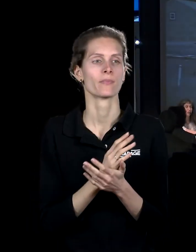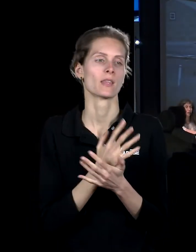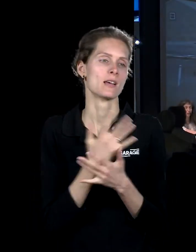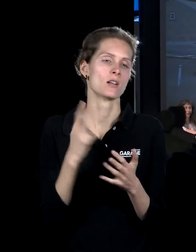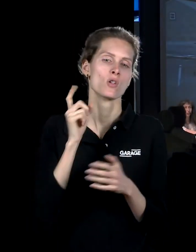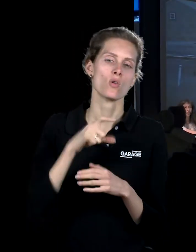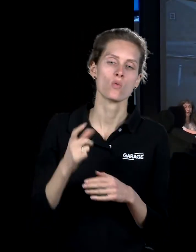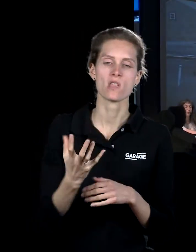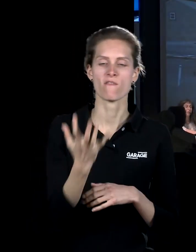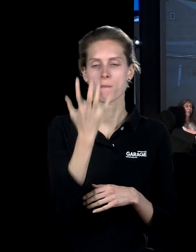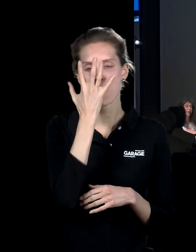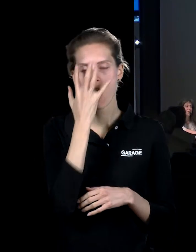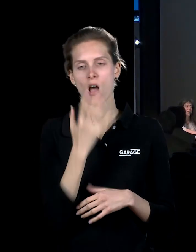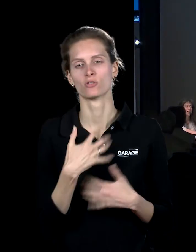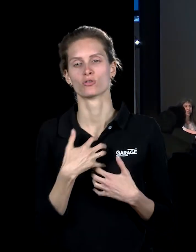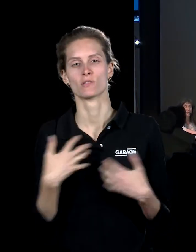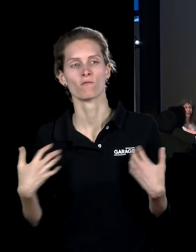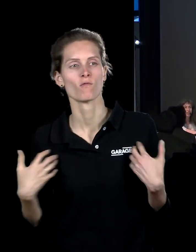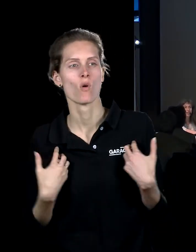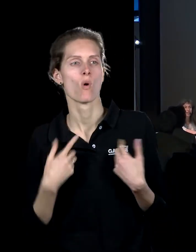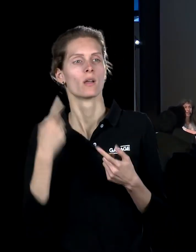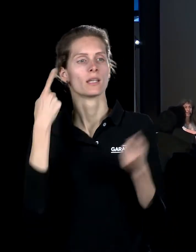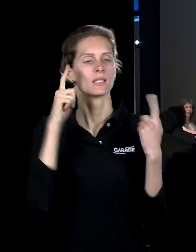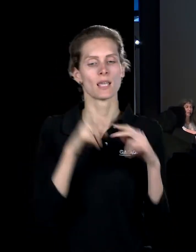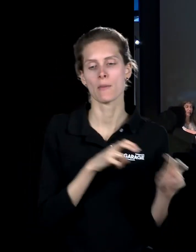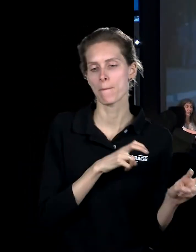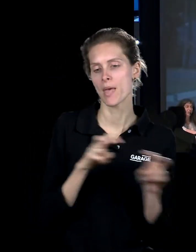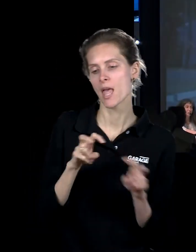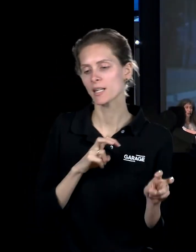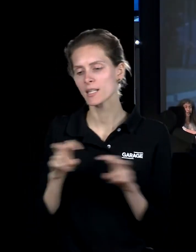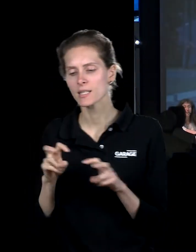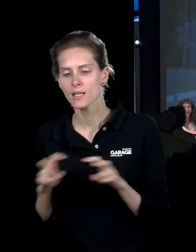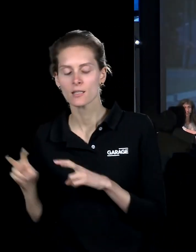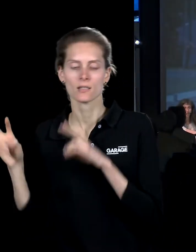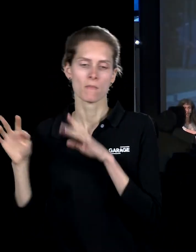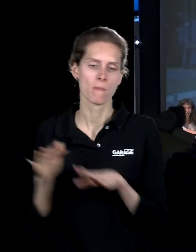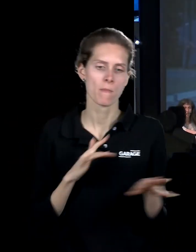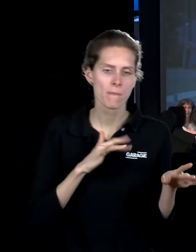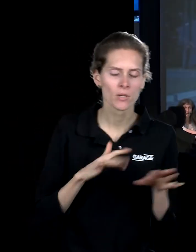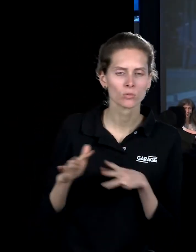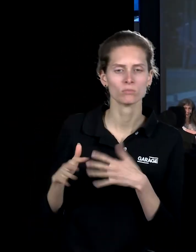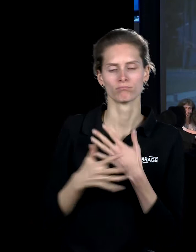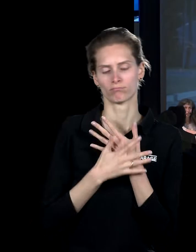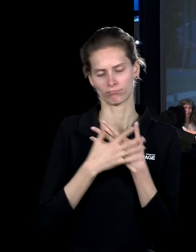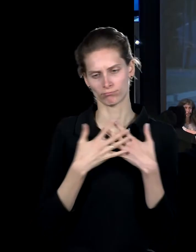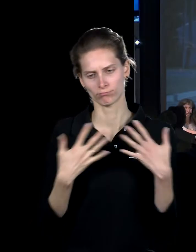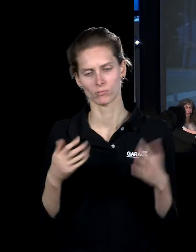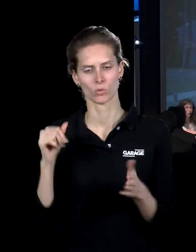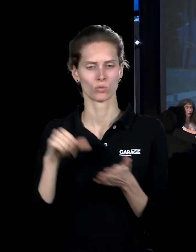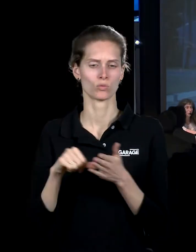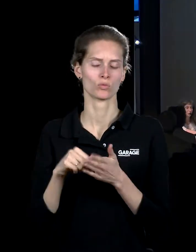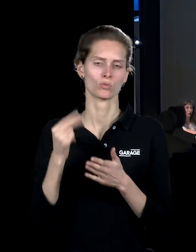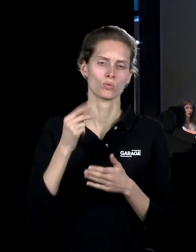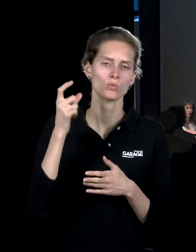масках, с животными, с идеей переезда, с идеей каких-то процессий сумасшедших, в которых участвуют художники,